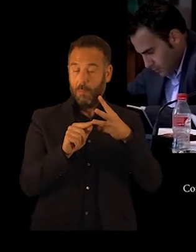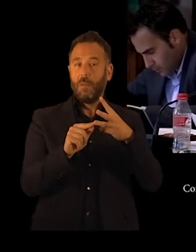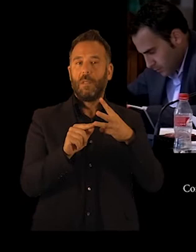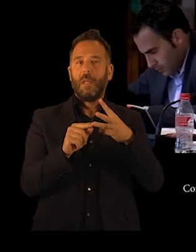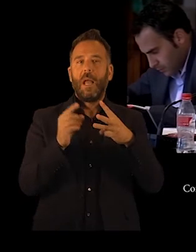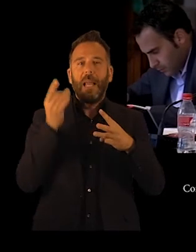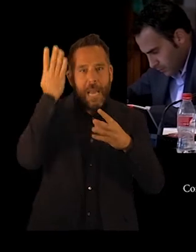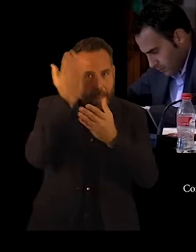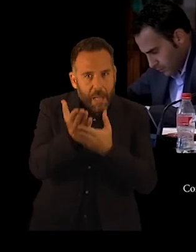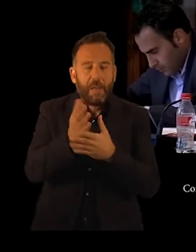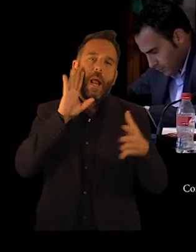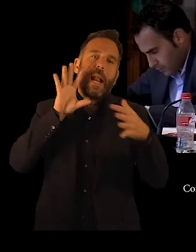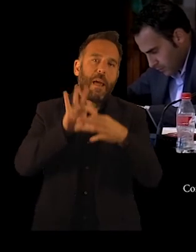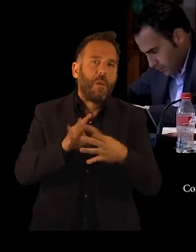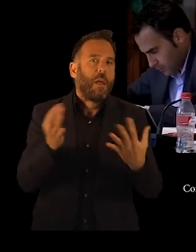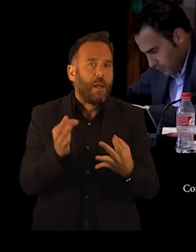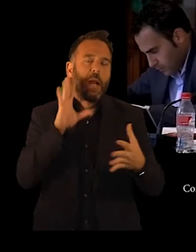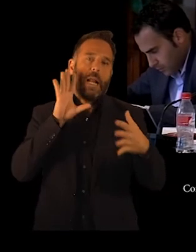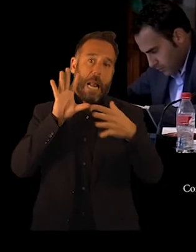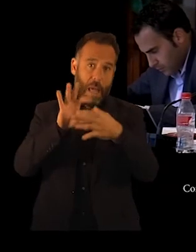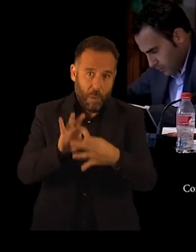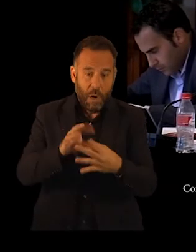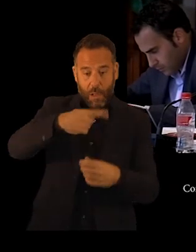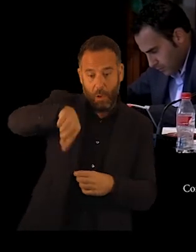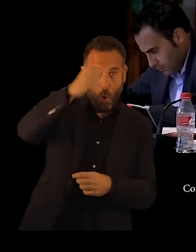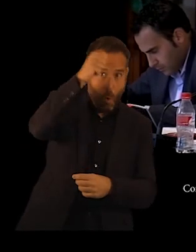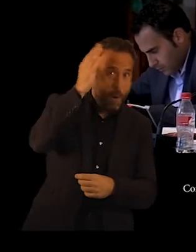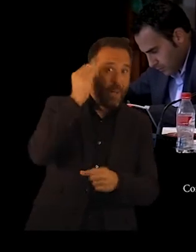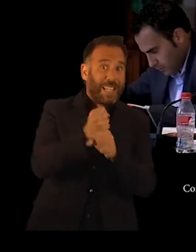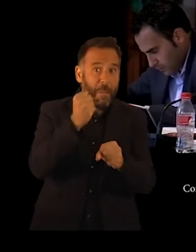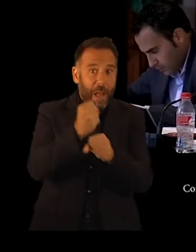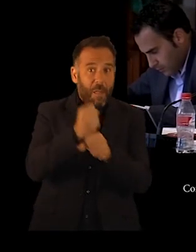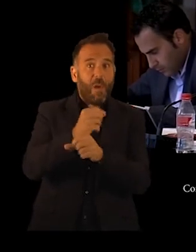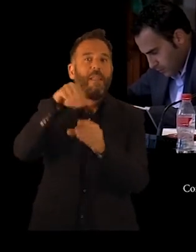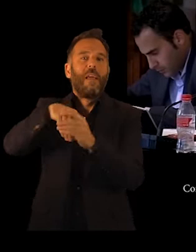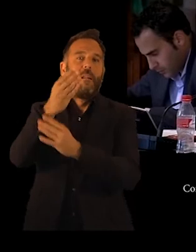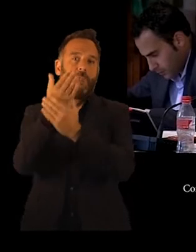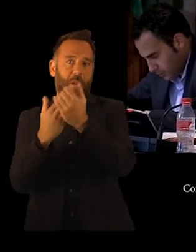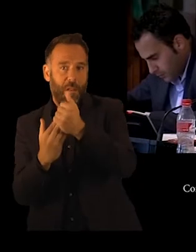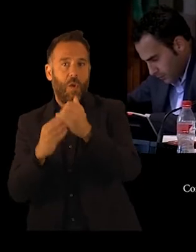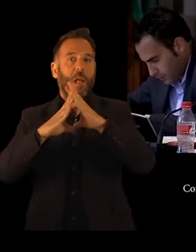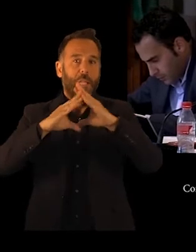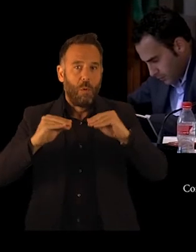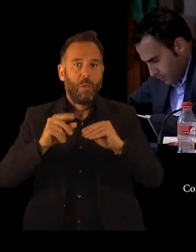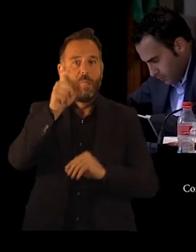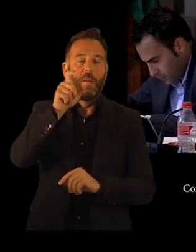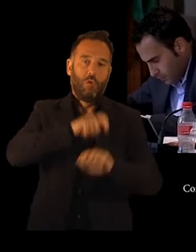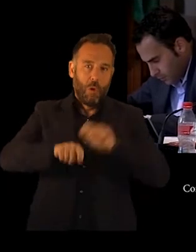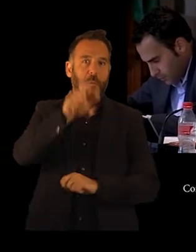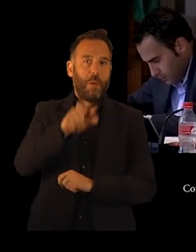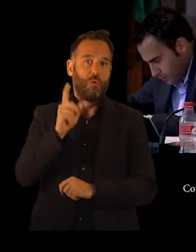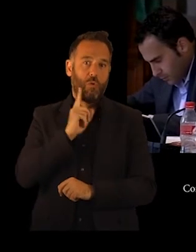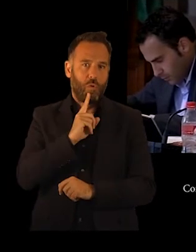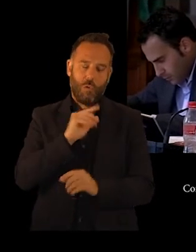relativa a las trabajadoras y trabajadores de la Federación Andaluza de Asociaciones Personas Sordas va a ser